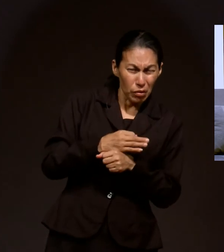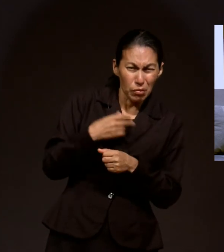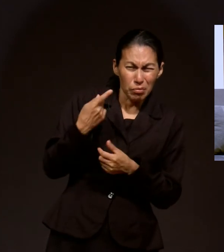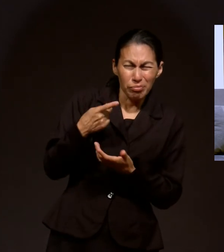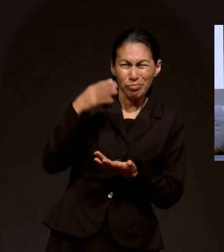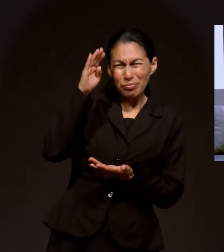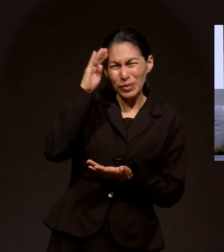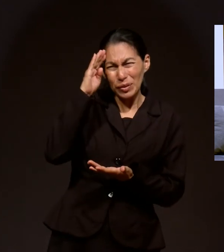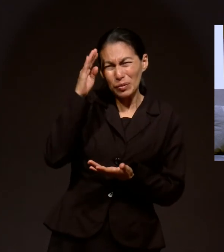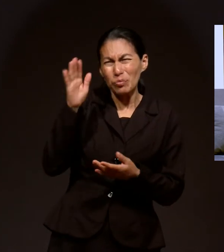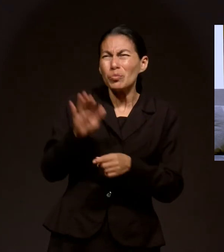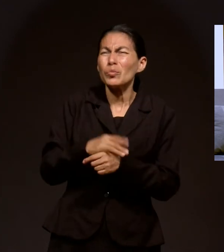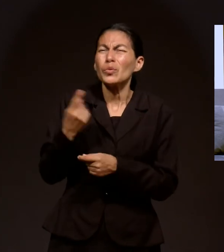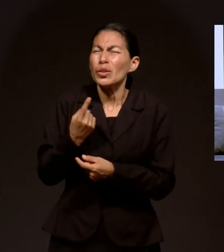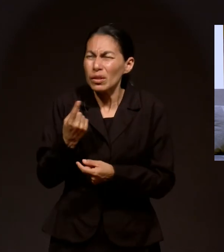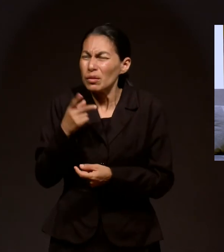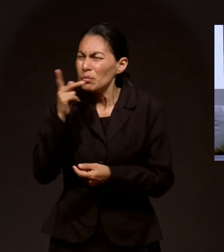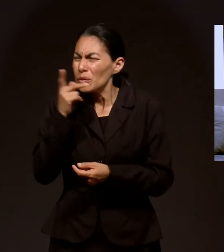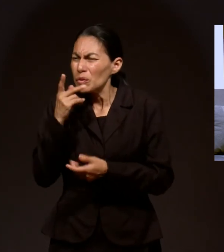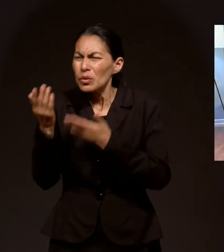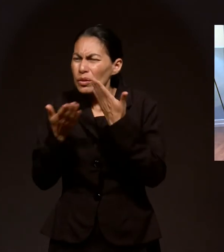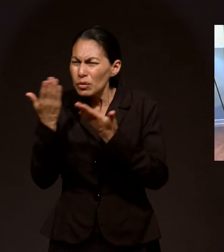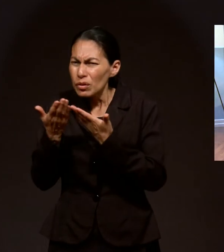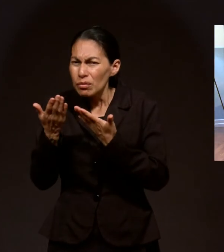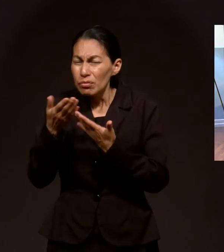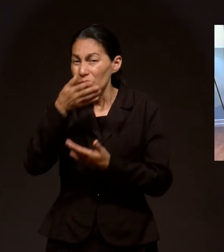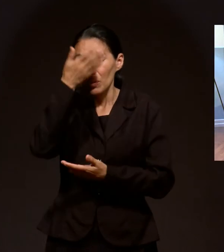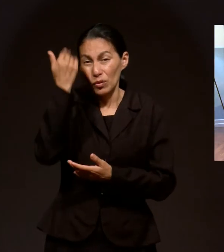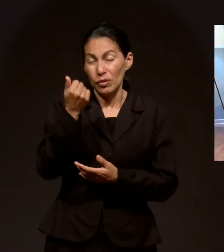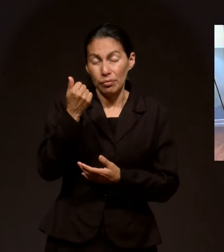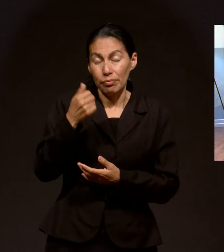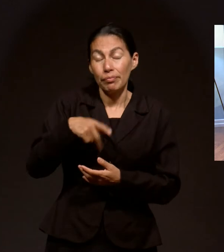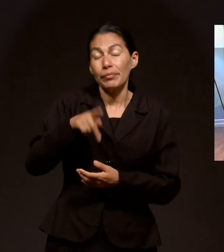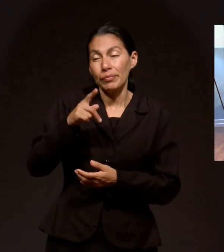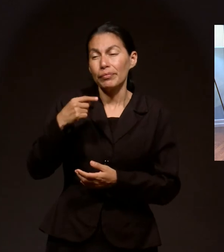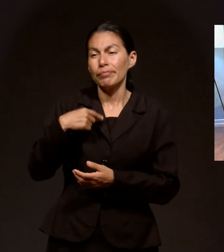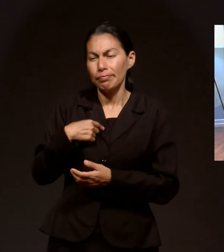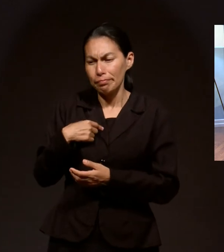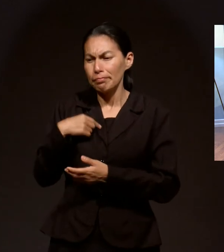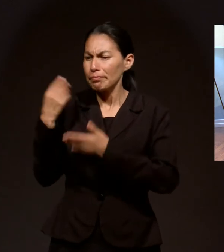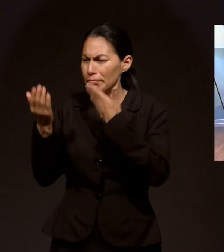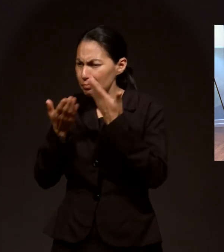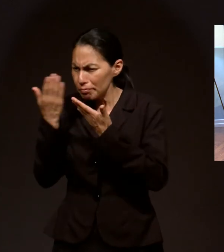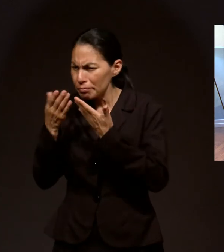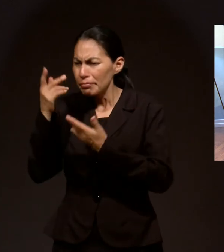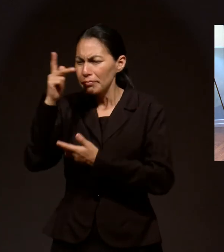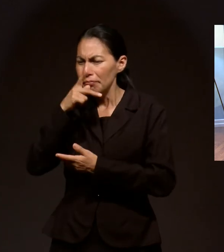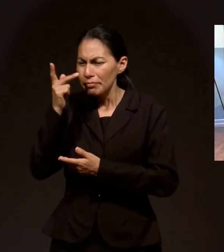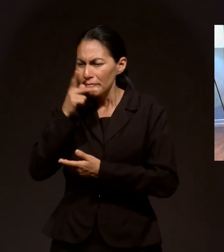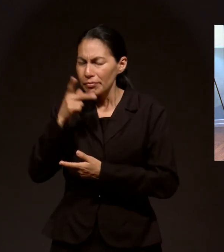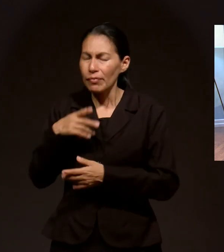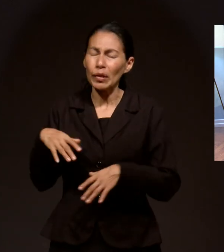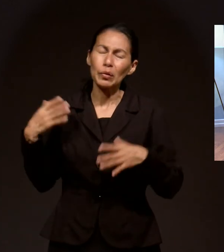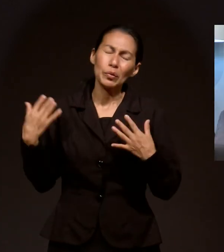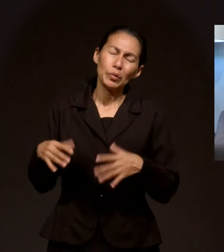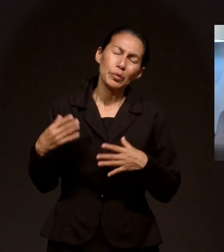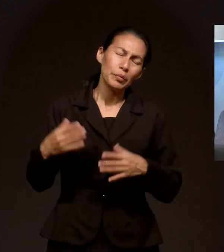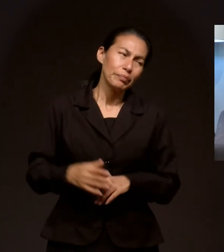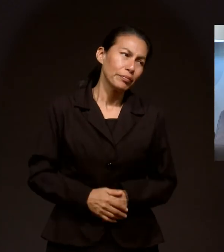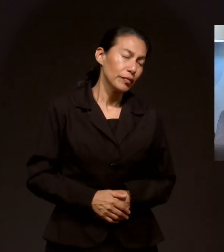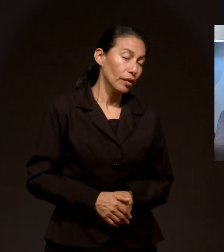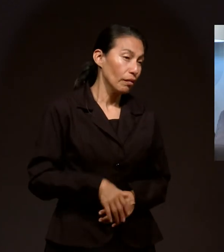teología. No lo sé cómo ni qué me llevó, pero yo estaba ya sentado en el aula estudiando teología. Maravilloso.